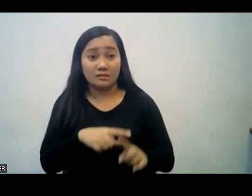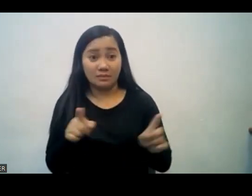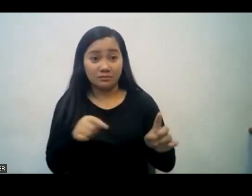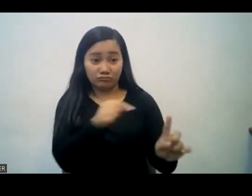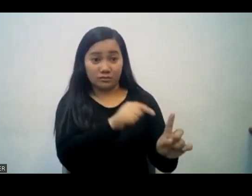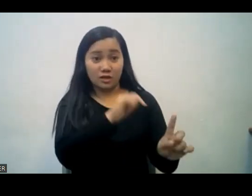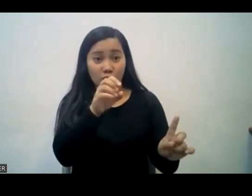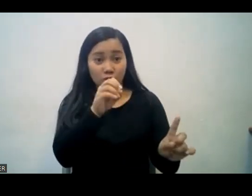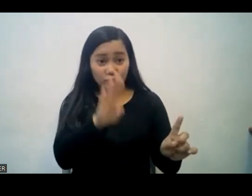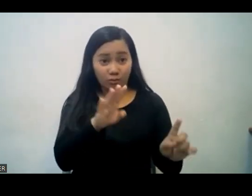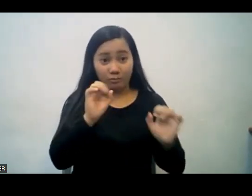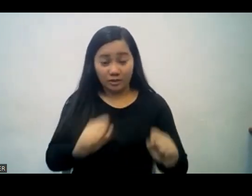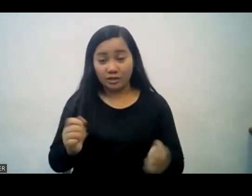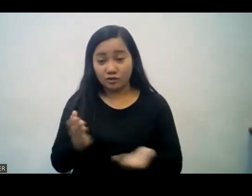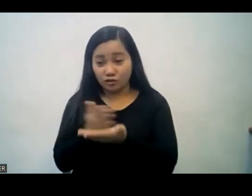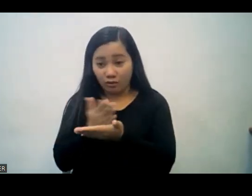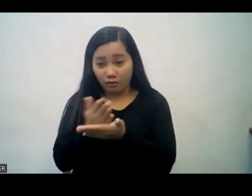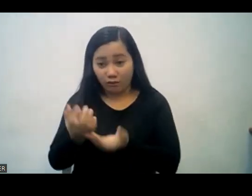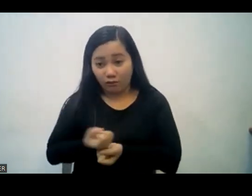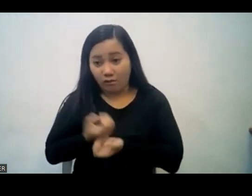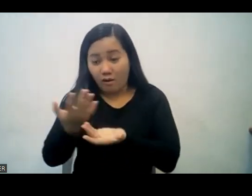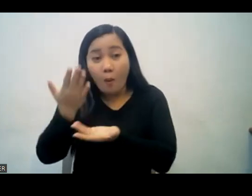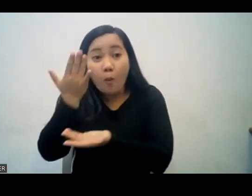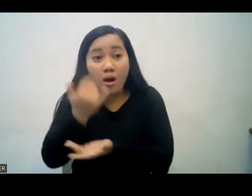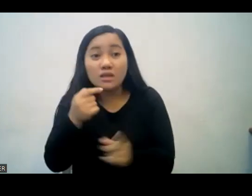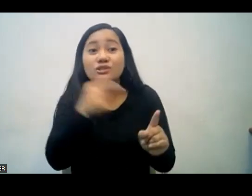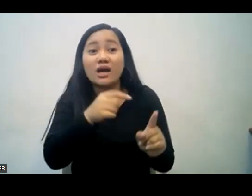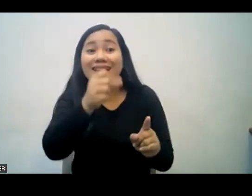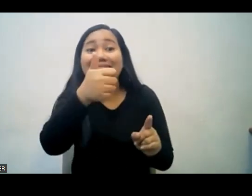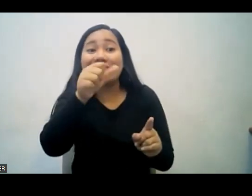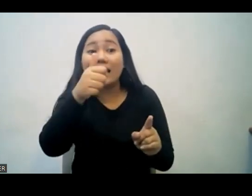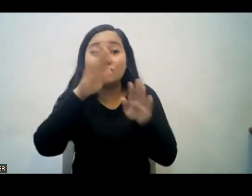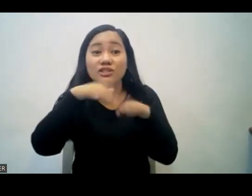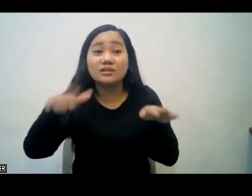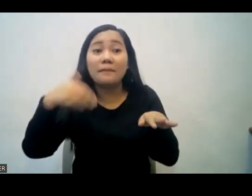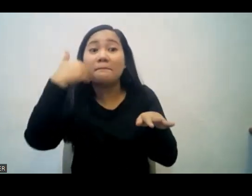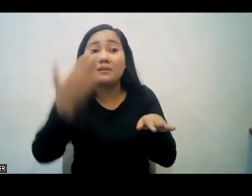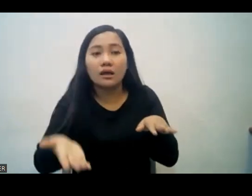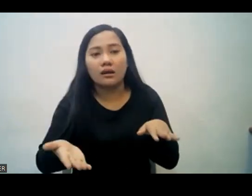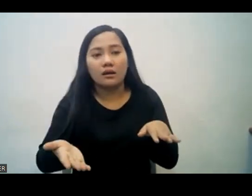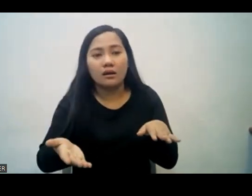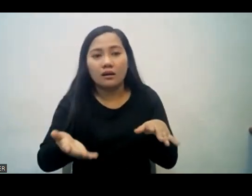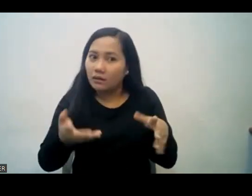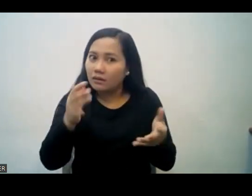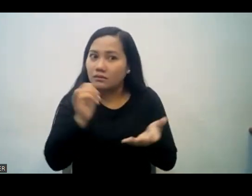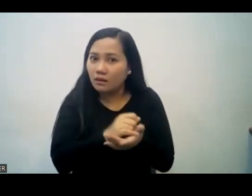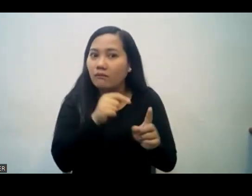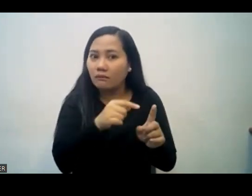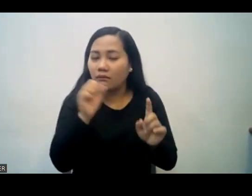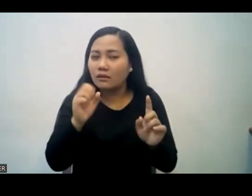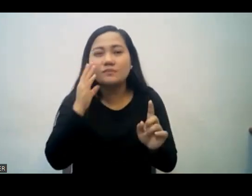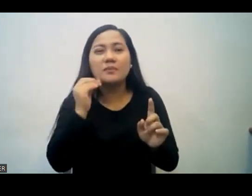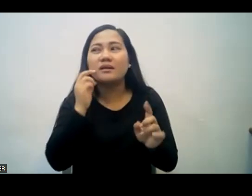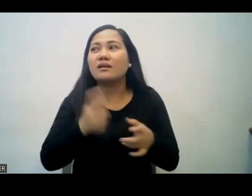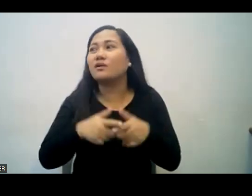experienced the great suffering but great comfort also. Sige, kaya si Job, talagang kanya pong naranasan yung